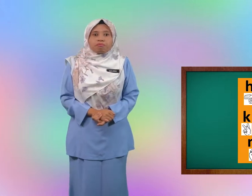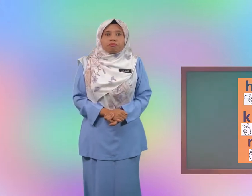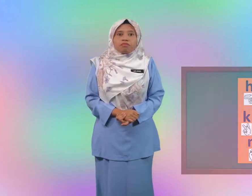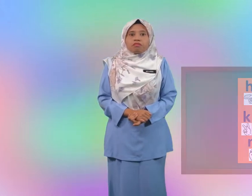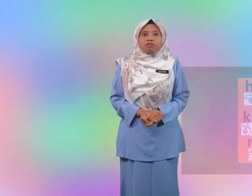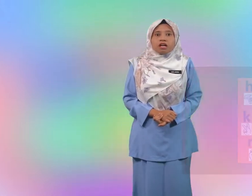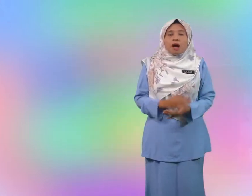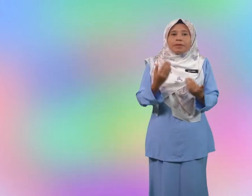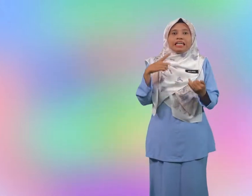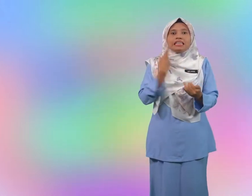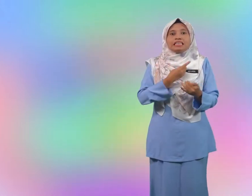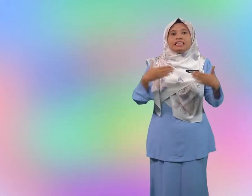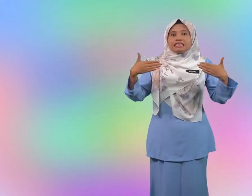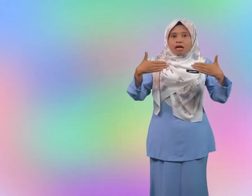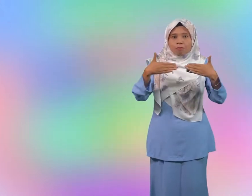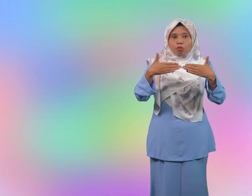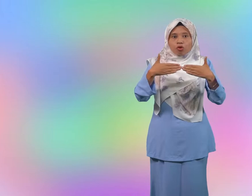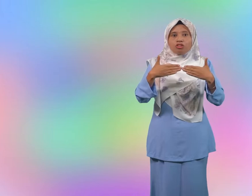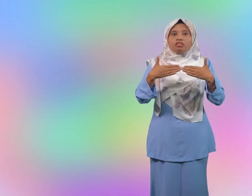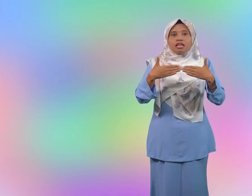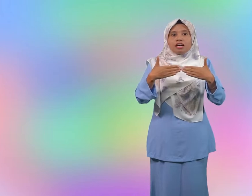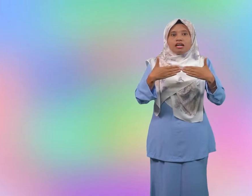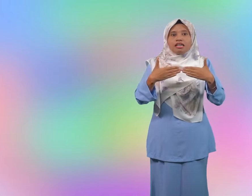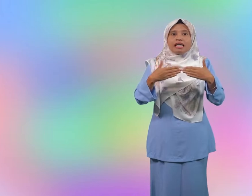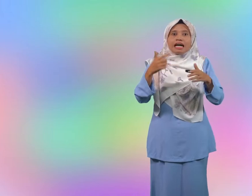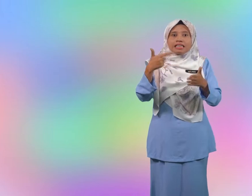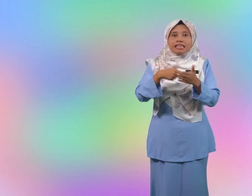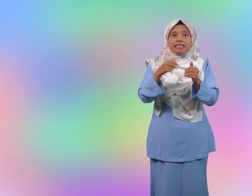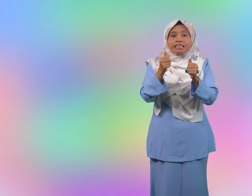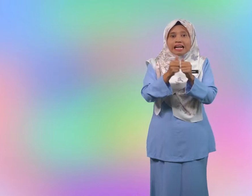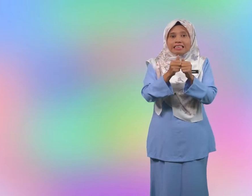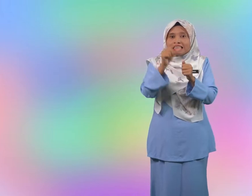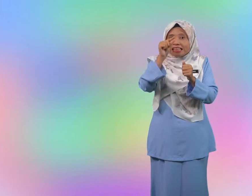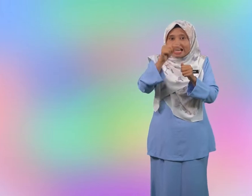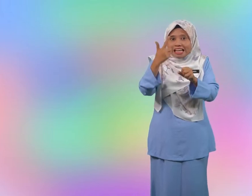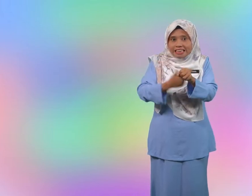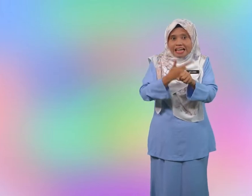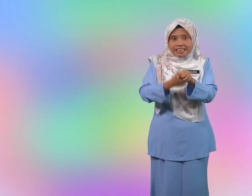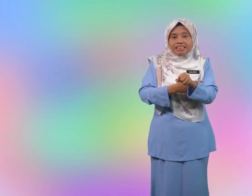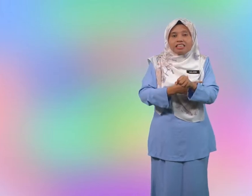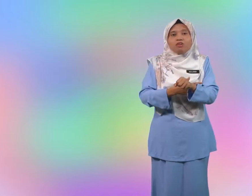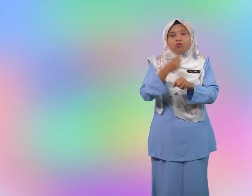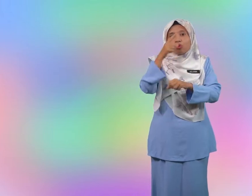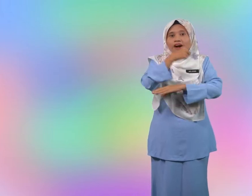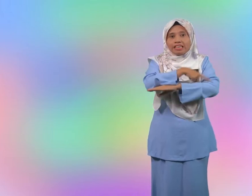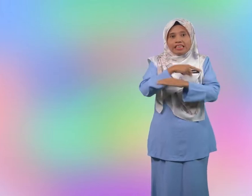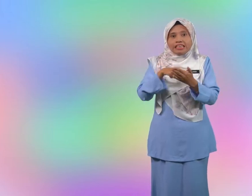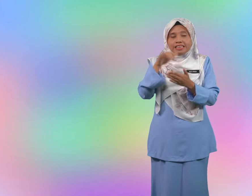mari kita sambung lagi dengan sedikit latihan untuk hari ini ya